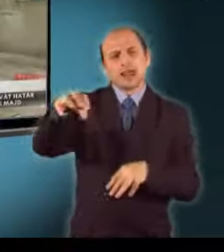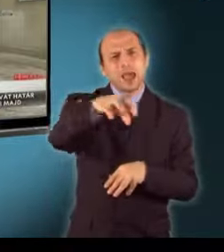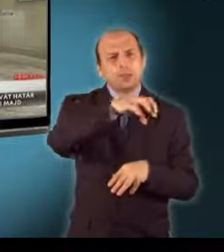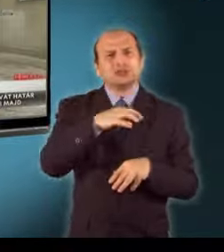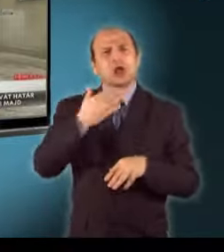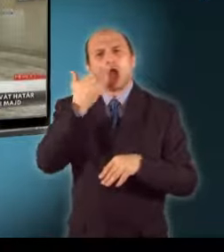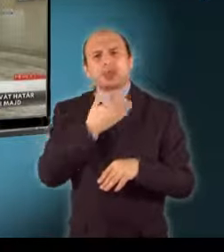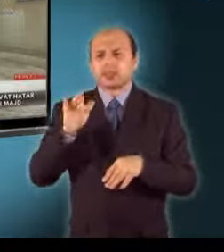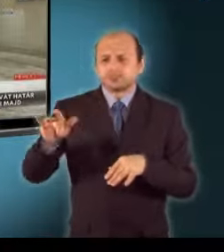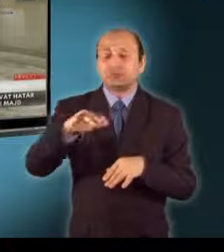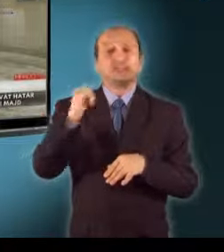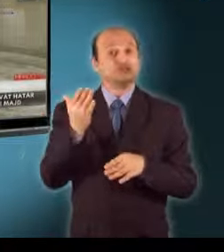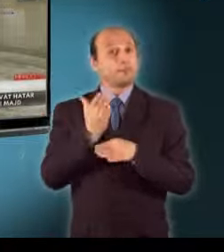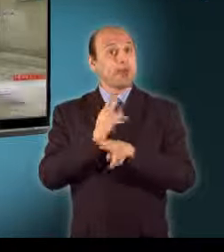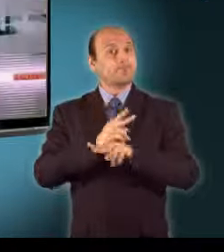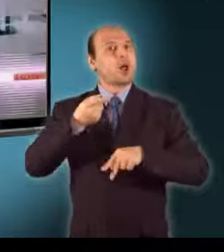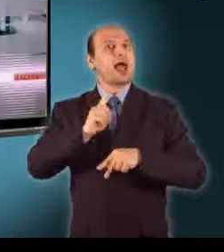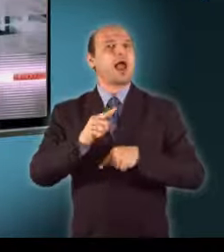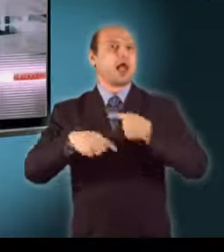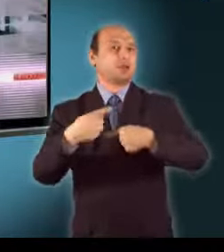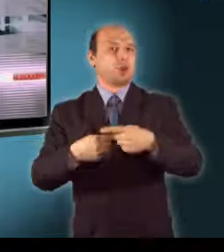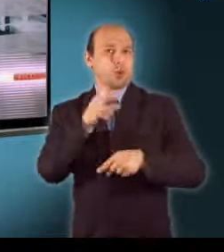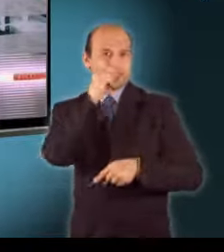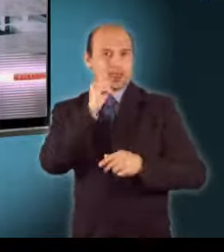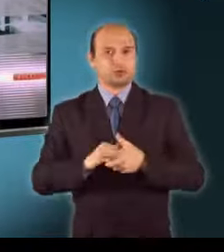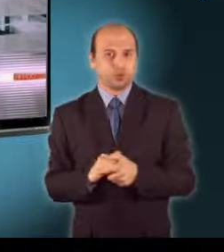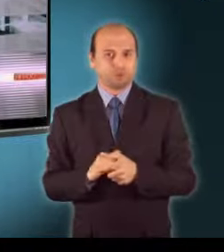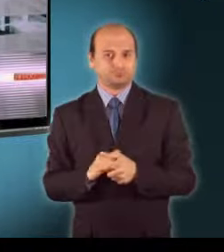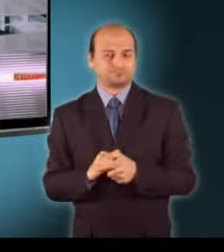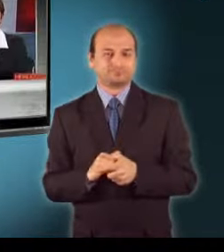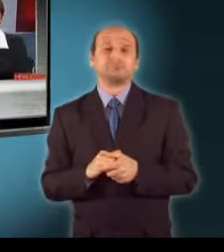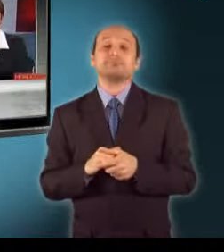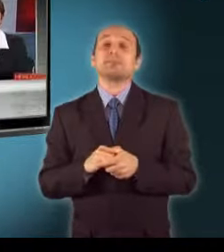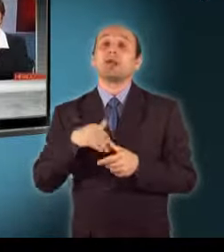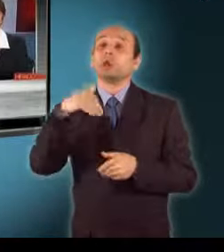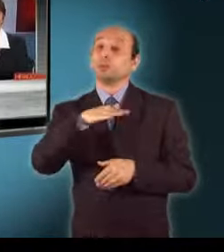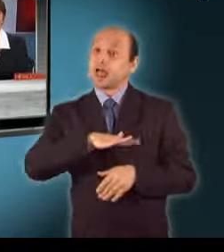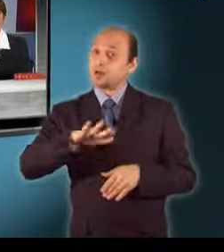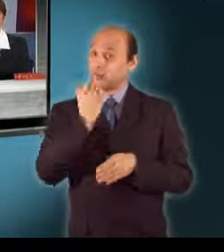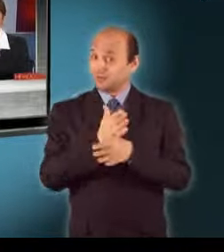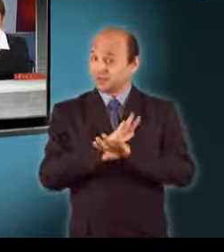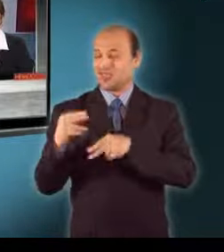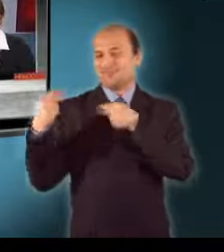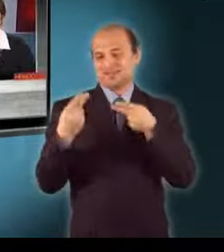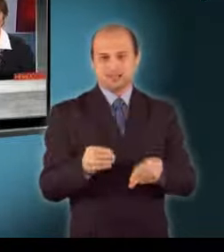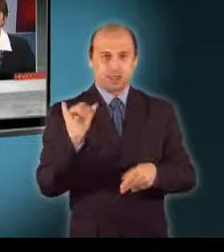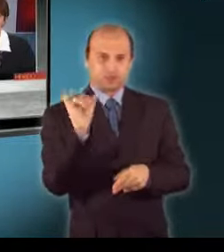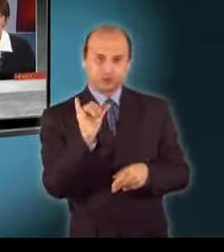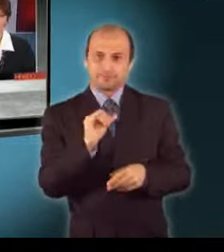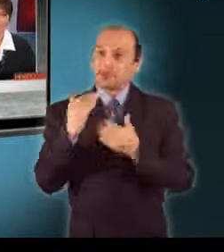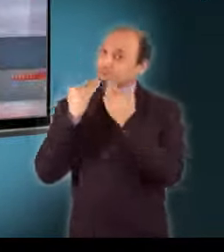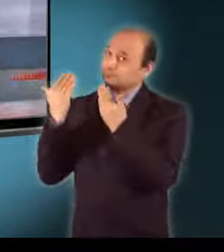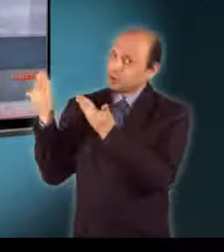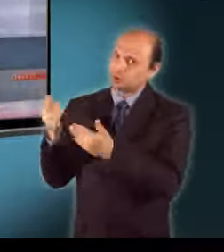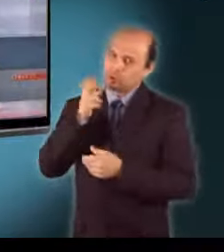állandó rendőri jelenlétet biztosít. Ennyit a Dunántúról, a szó most ismét Budapesté. Dérágnestudósított Pécsről,